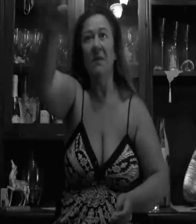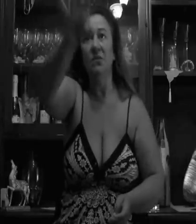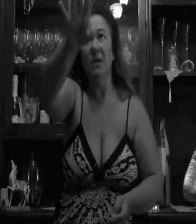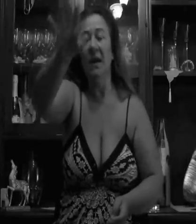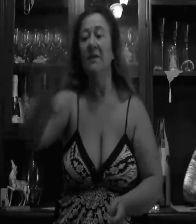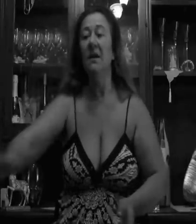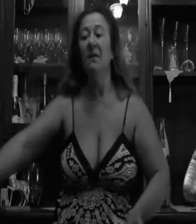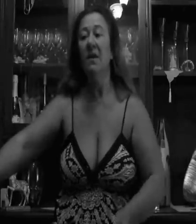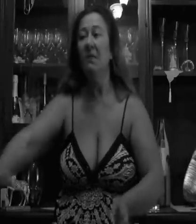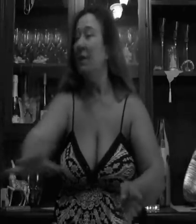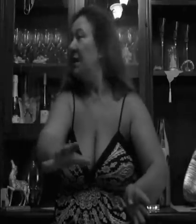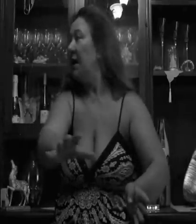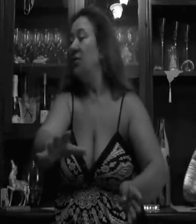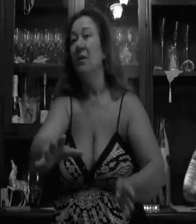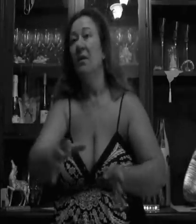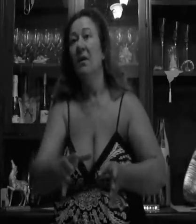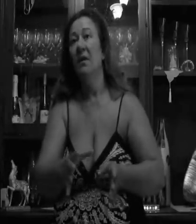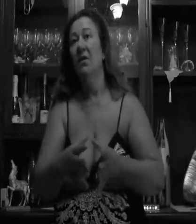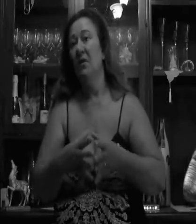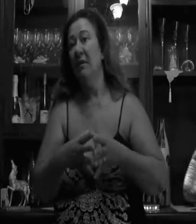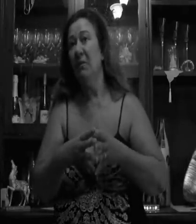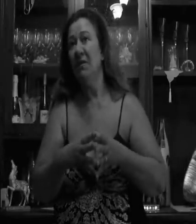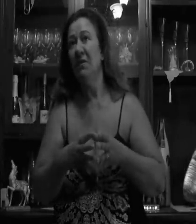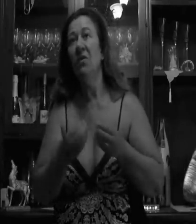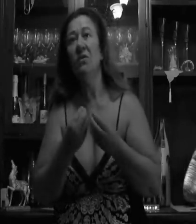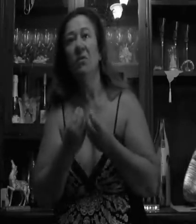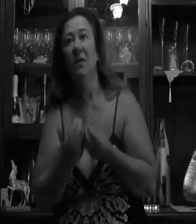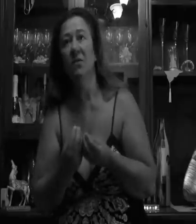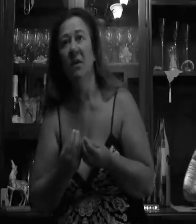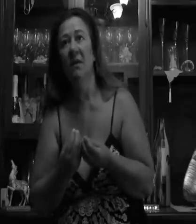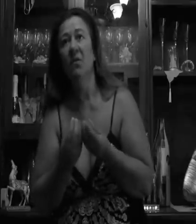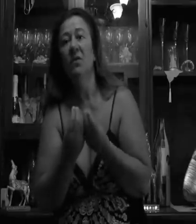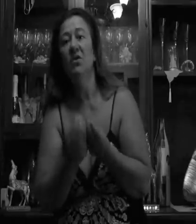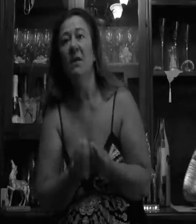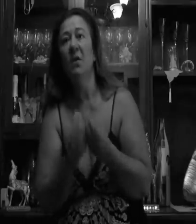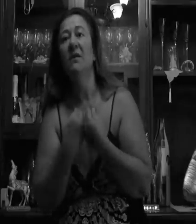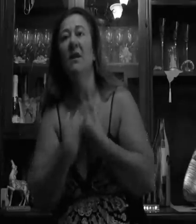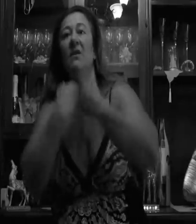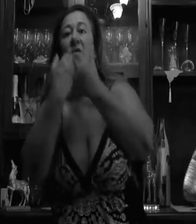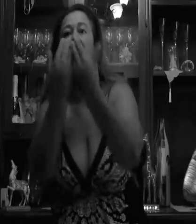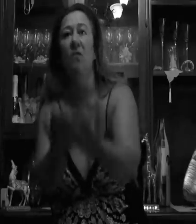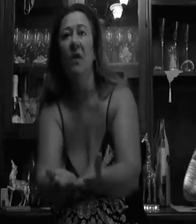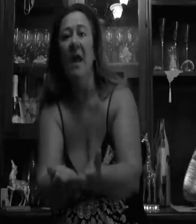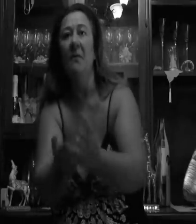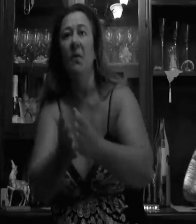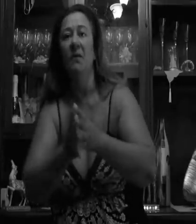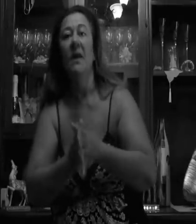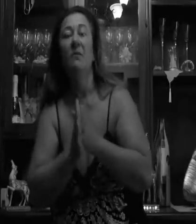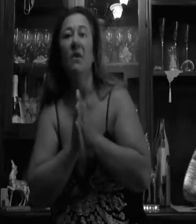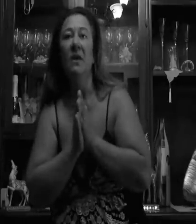passare sulle case, l'avrebbe interato, non darebbe fastidio, noi solo questo diciamo, non diciamo che Terna non vogliamo, però